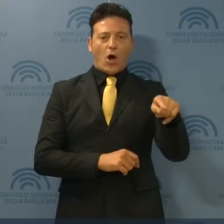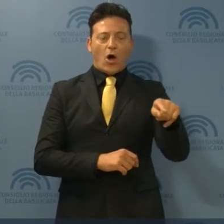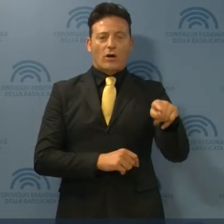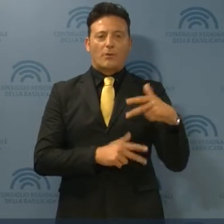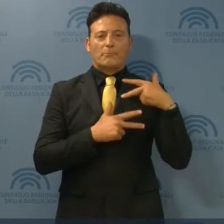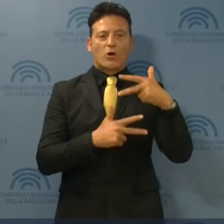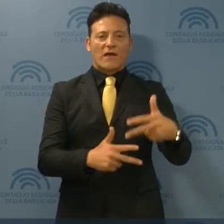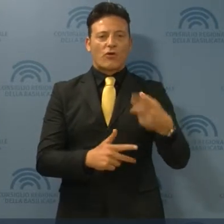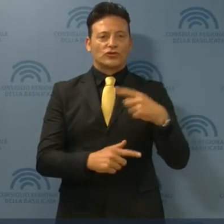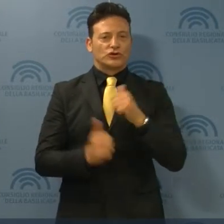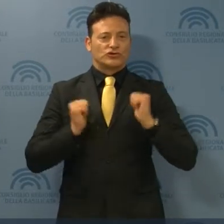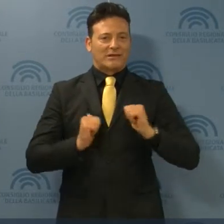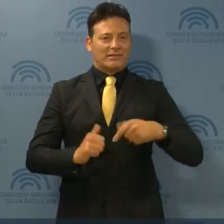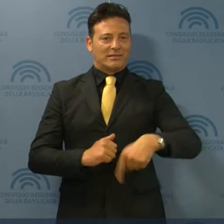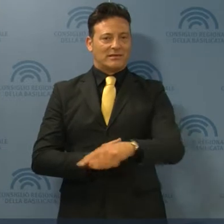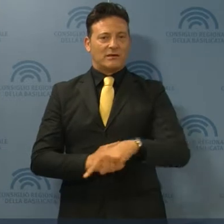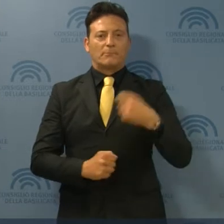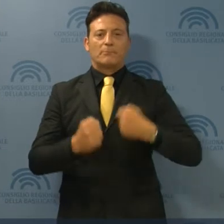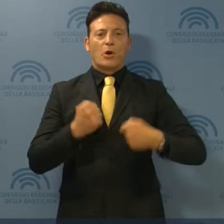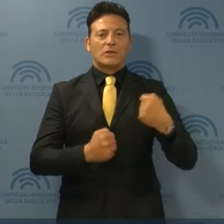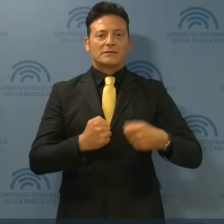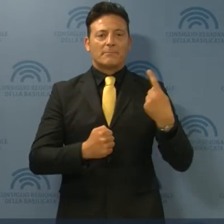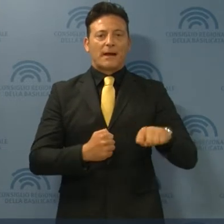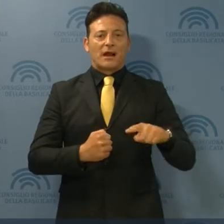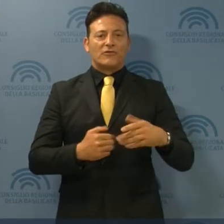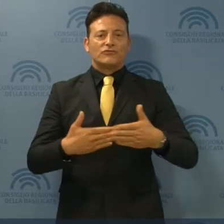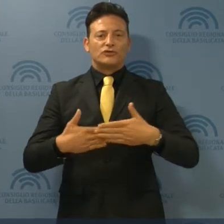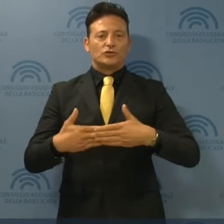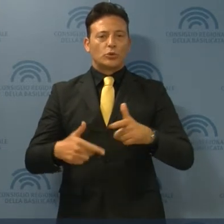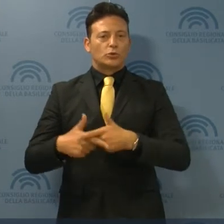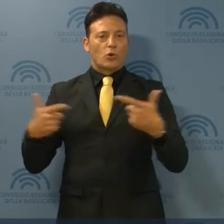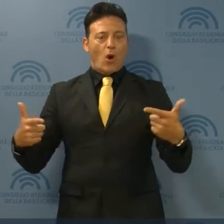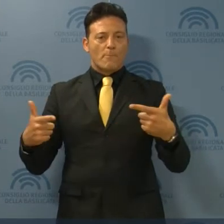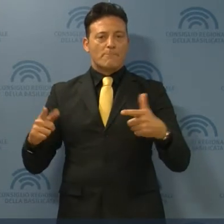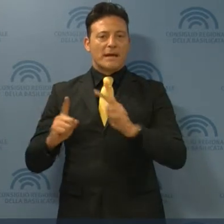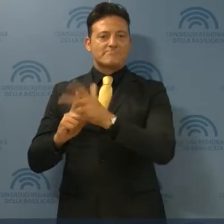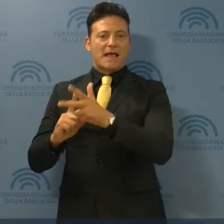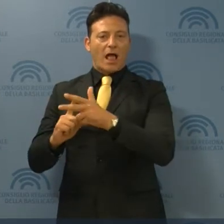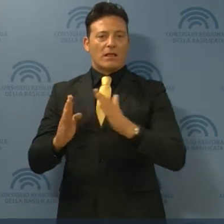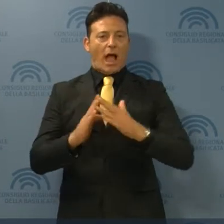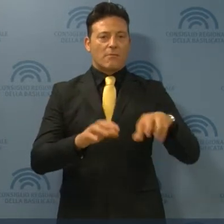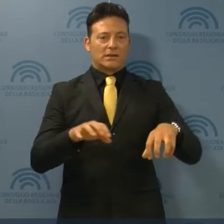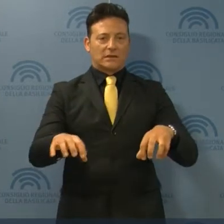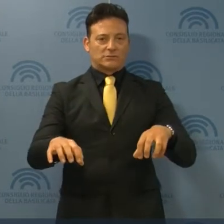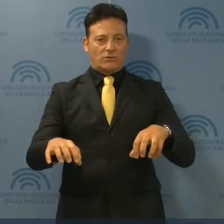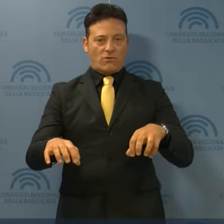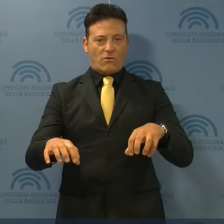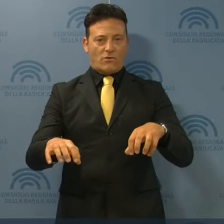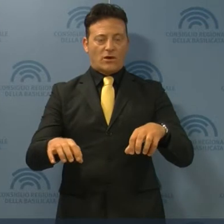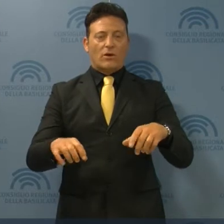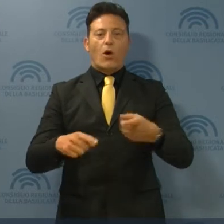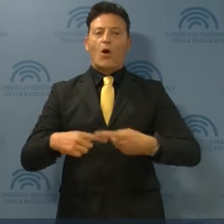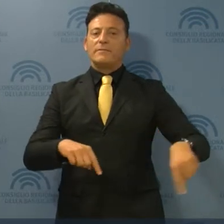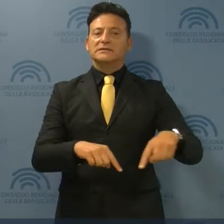portavoce dei cittadini che protestano per la vicinanza degli impianti alle abitazioni. La